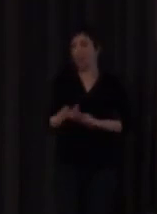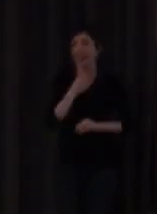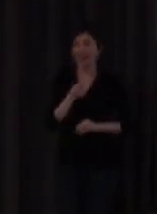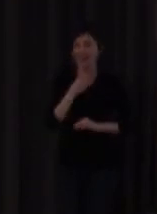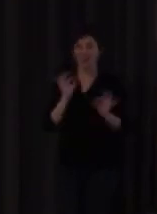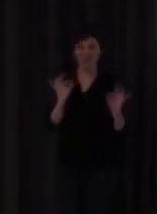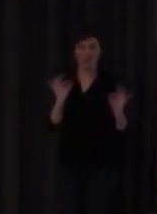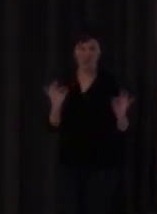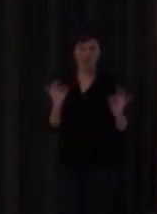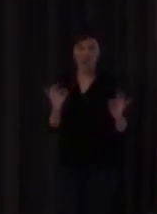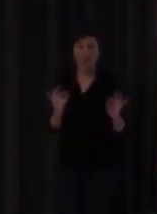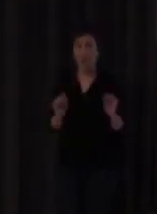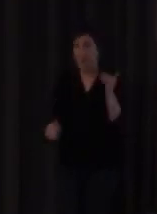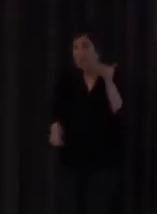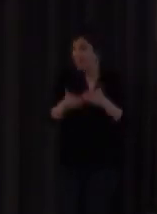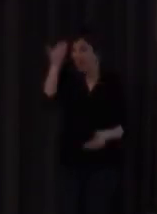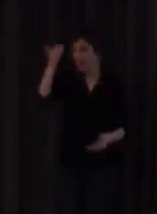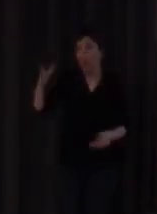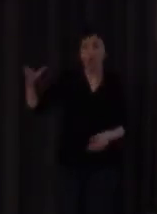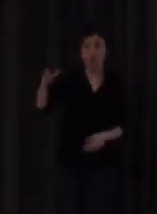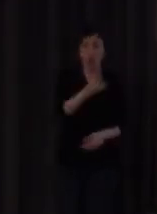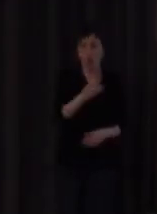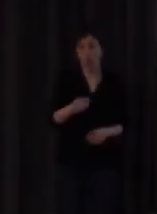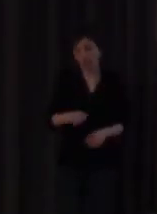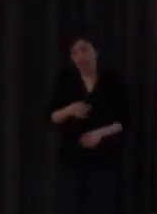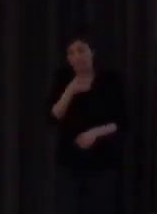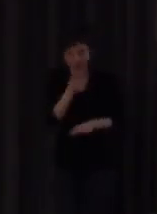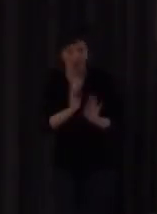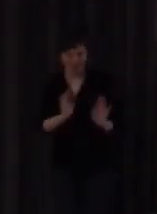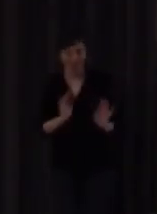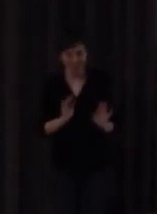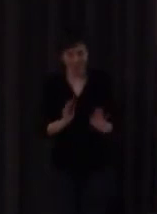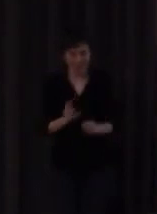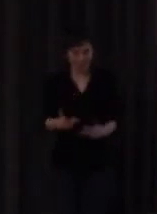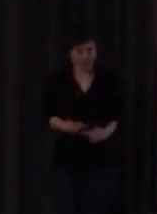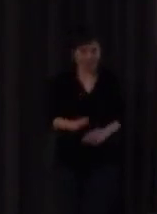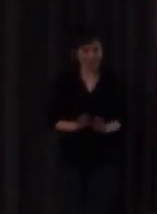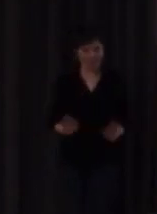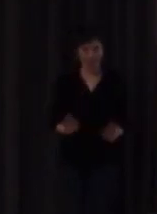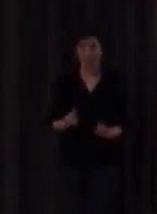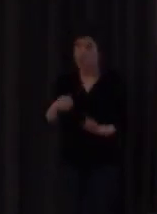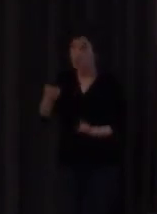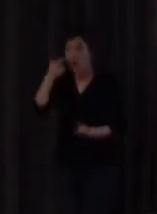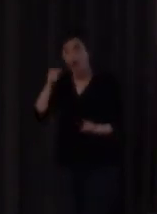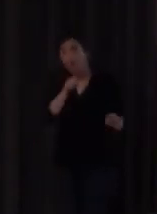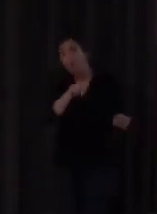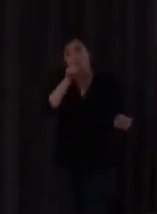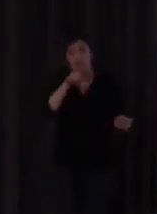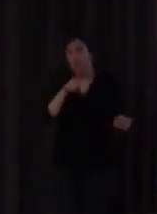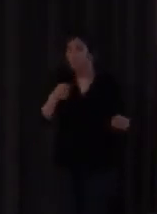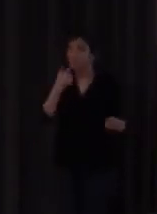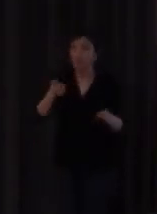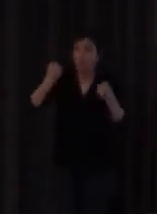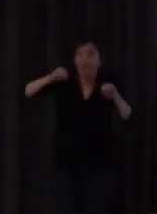gracioso en el que en principio todos se cortaban bastante pero luego como yo les mandaba los deberes por ahí las